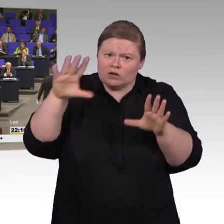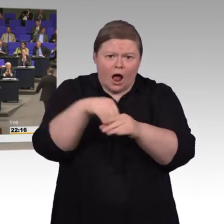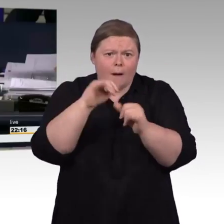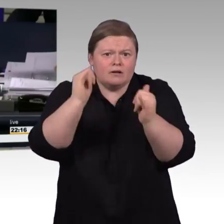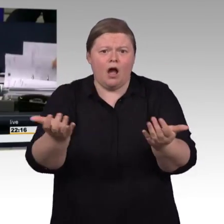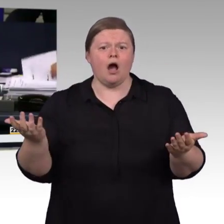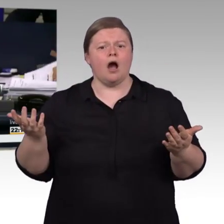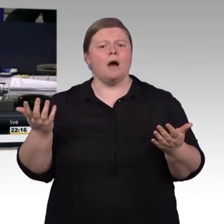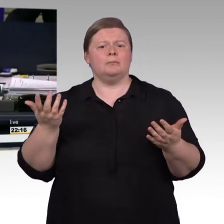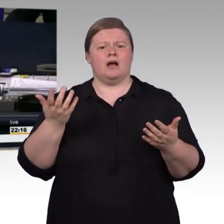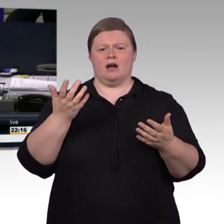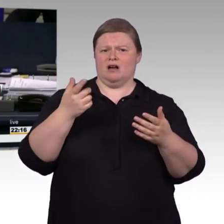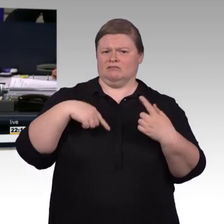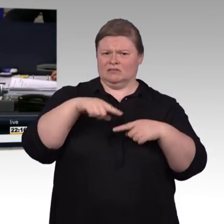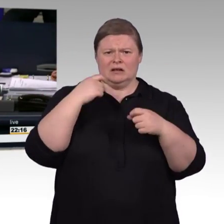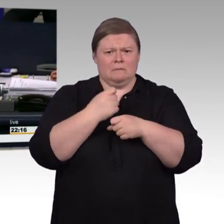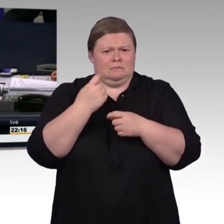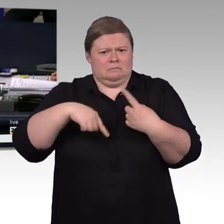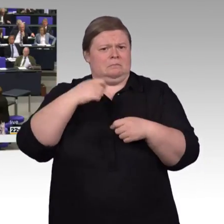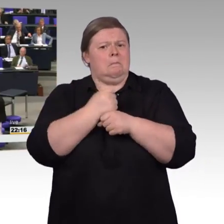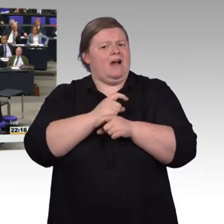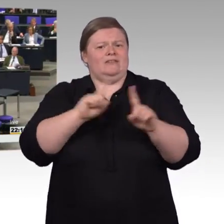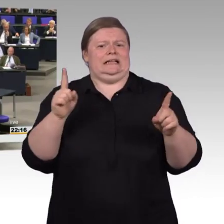Nächster Redner Wilfried Oellers für die CDU-CSU-Fraktion.